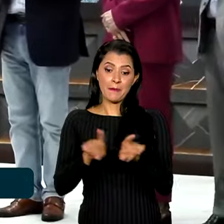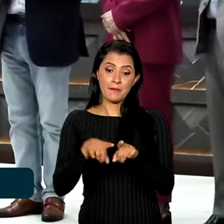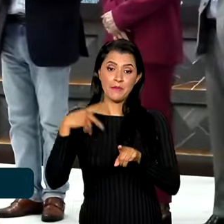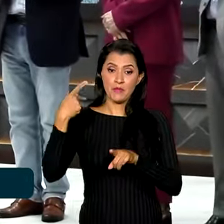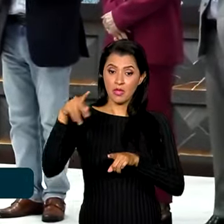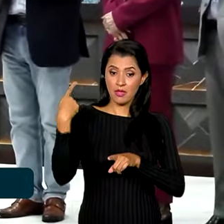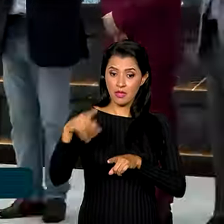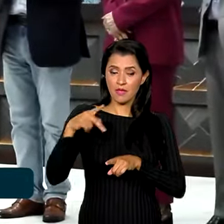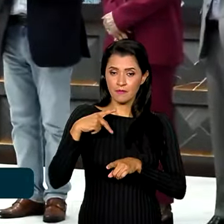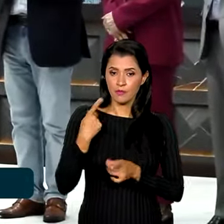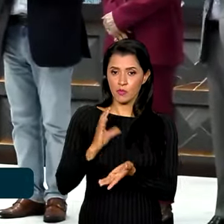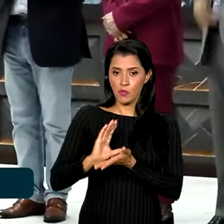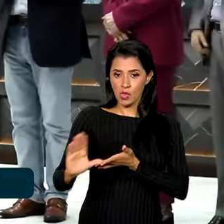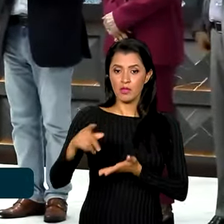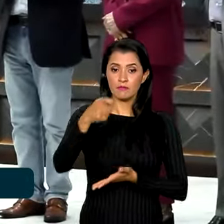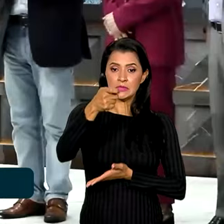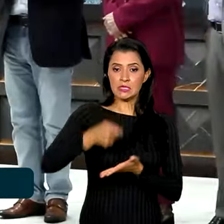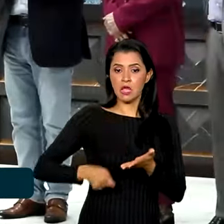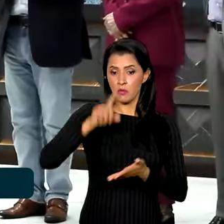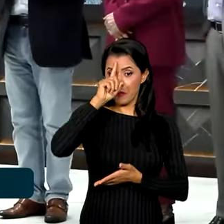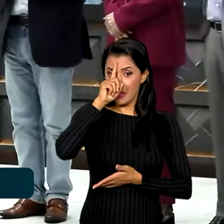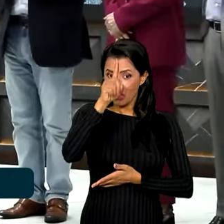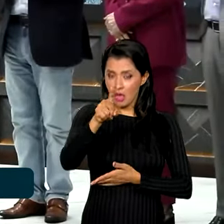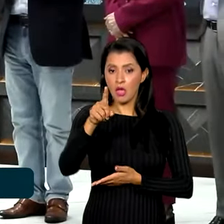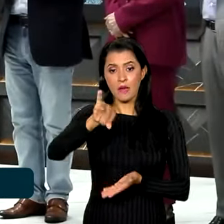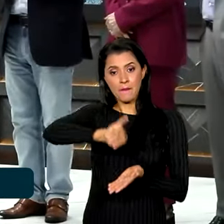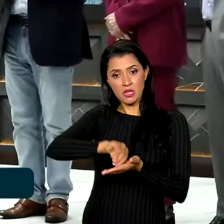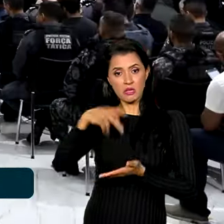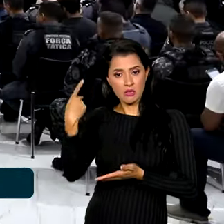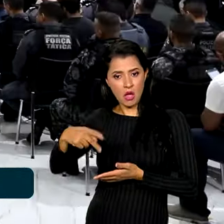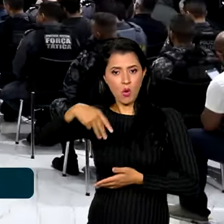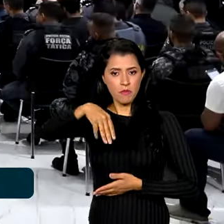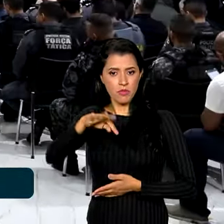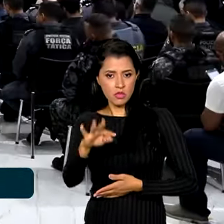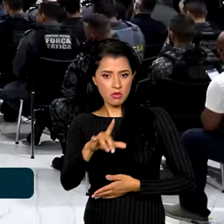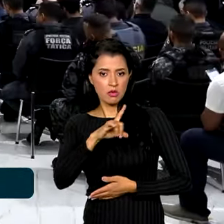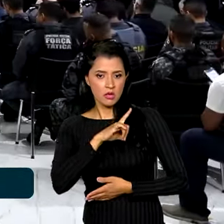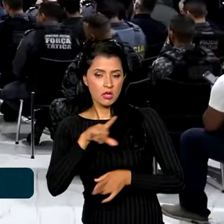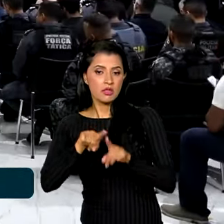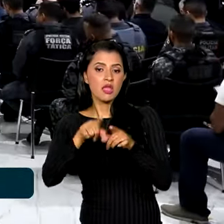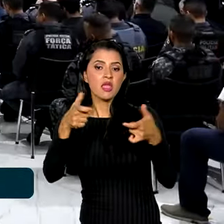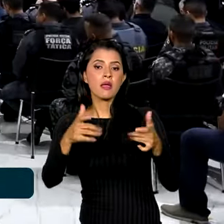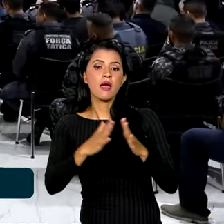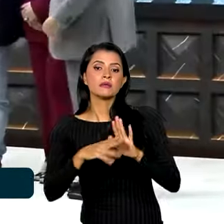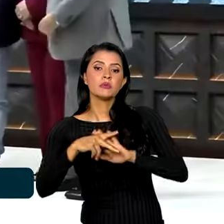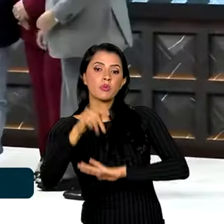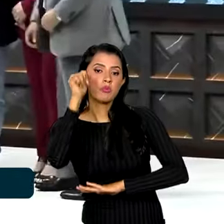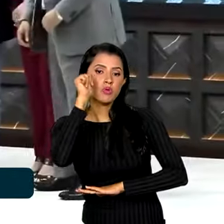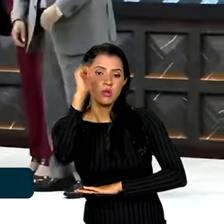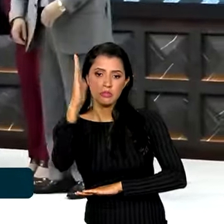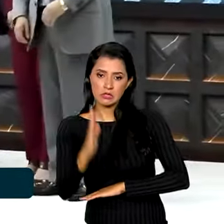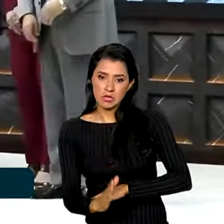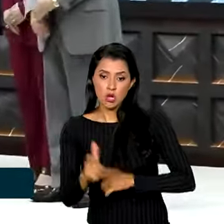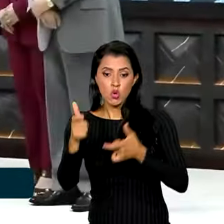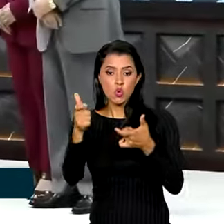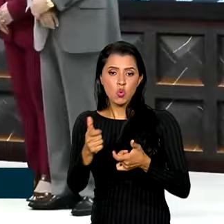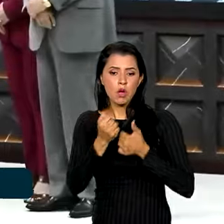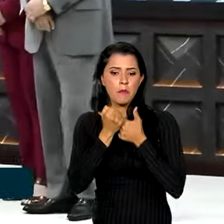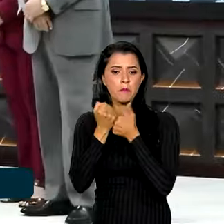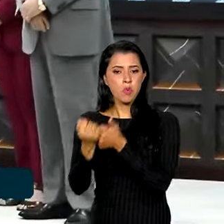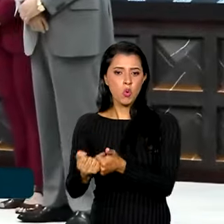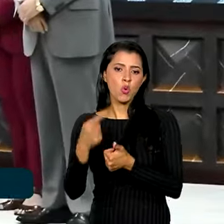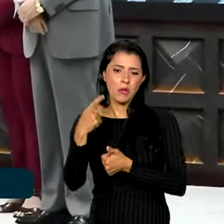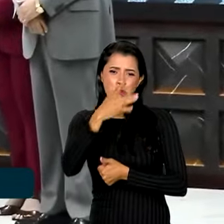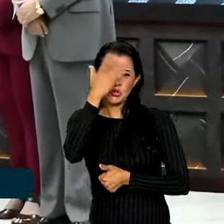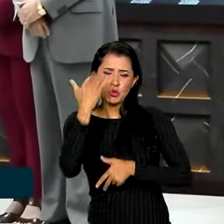financeiro, foi assinada a ordem para que a capital matogrossense tenha também uma Casa da Mulher Brasileira, local de apoio